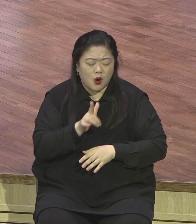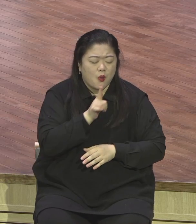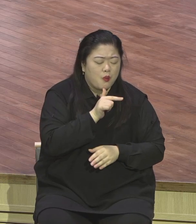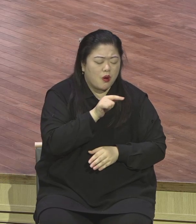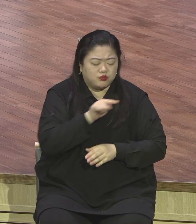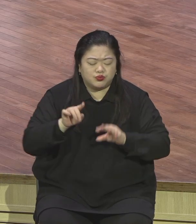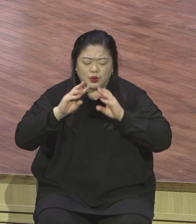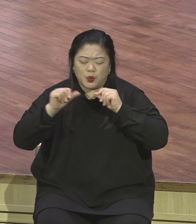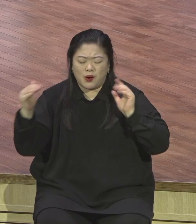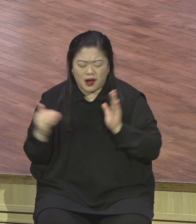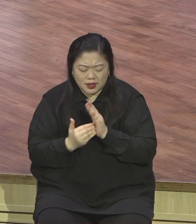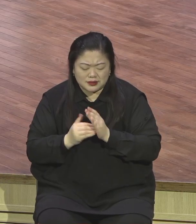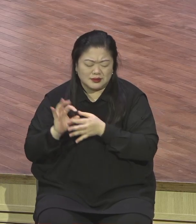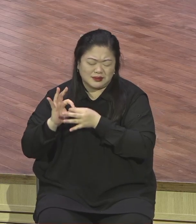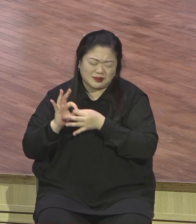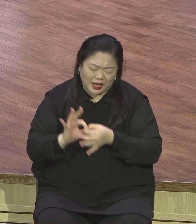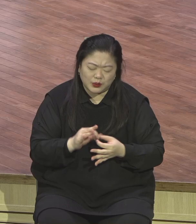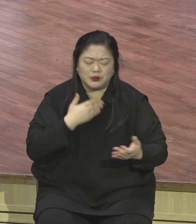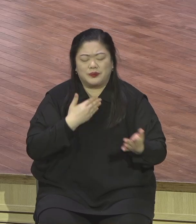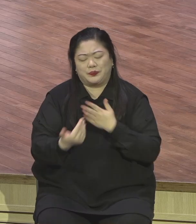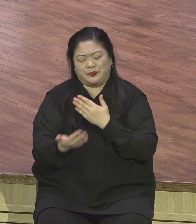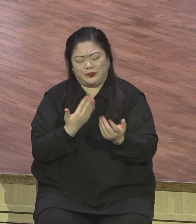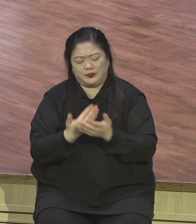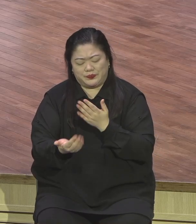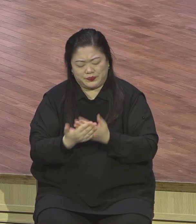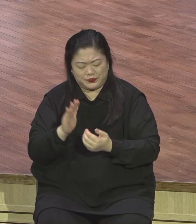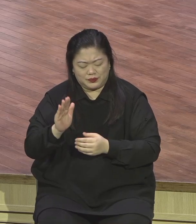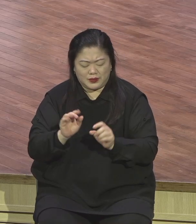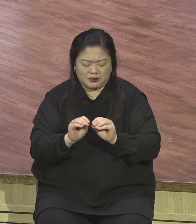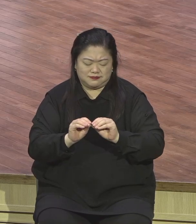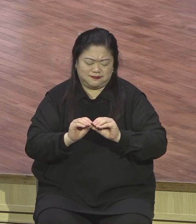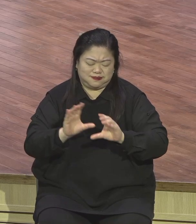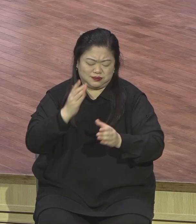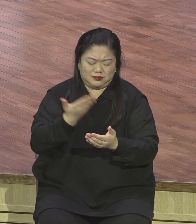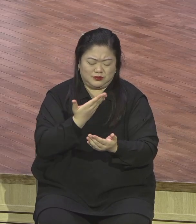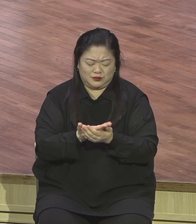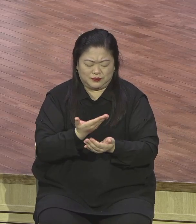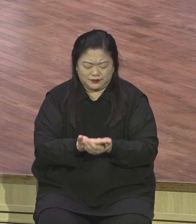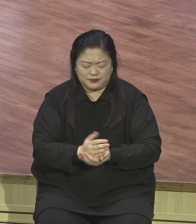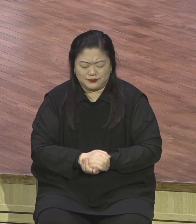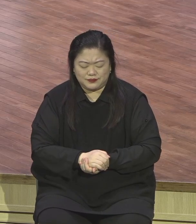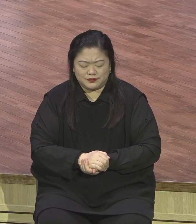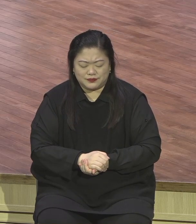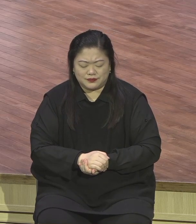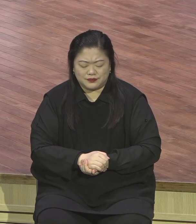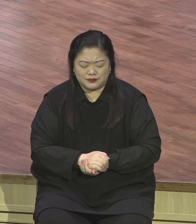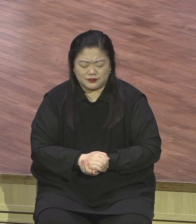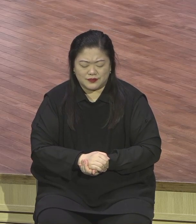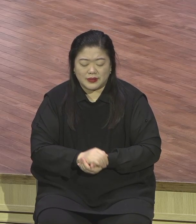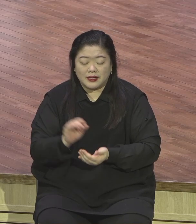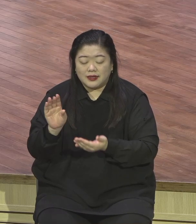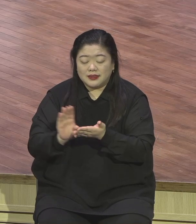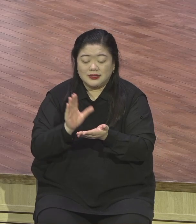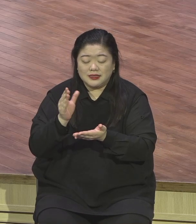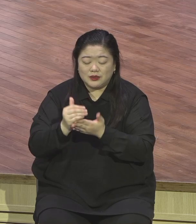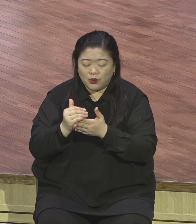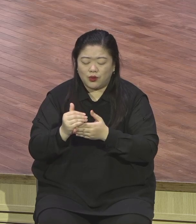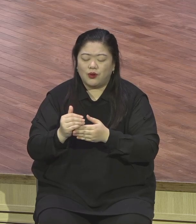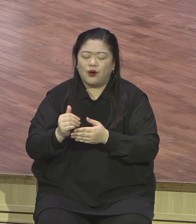체험하여 주소서 그리스도 안에 참안식이 무엇인지 신과 참평안이 무엇인지 오늘